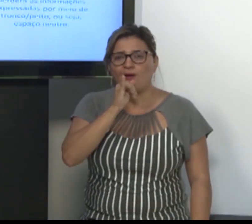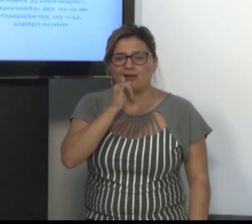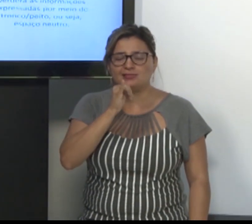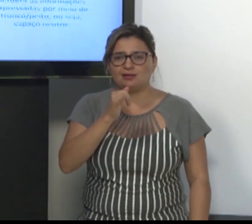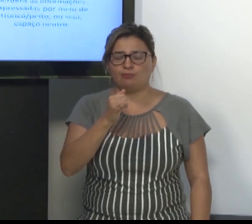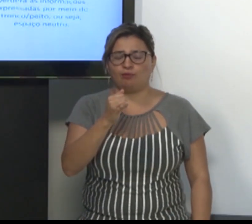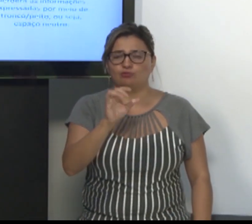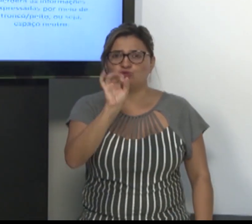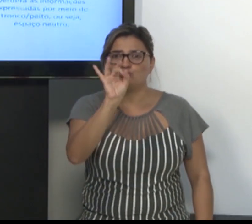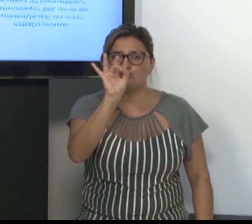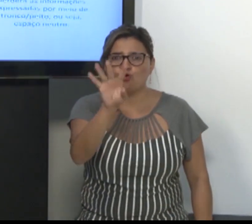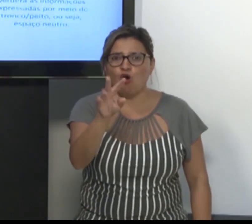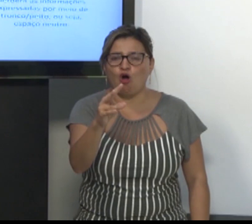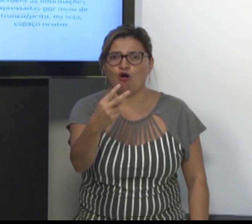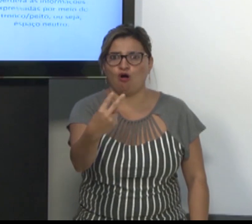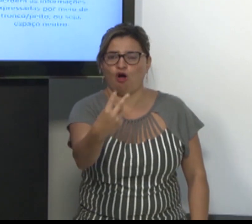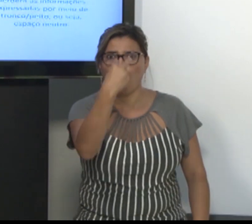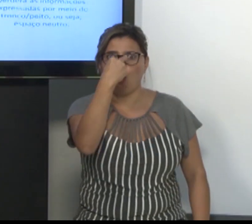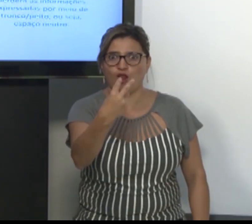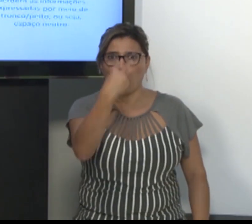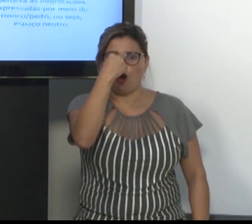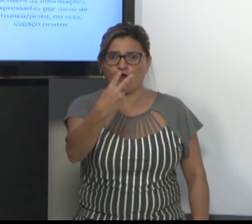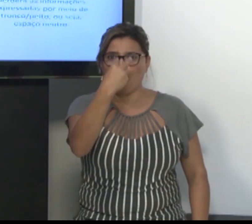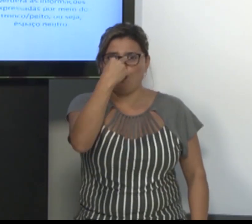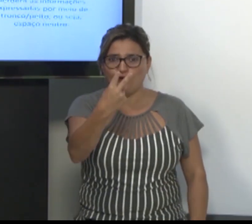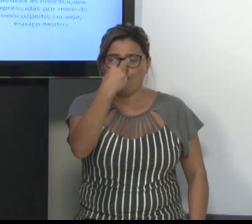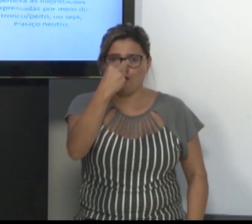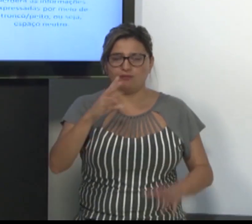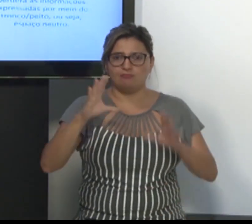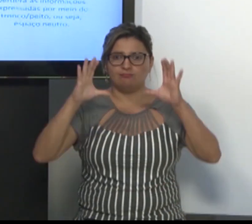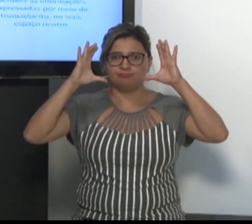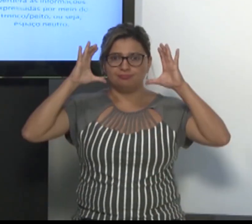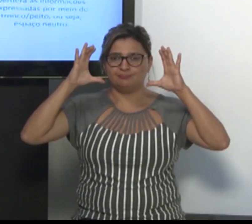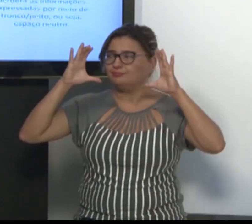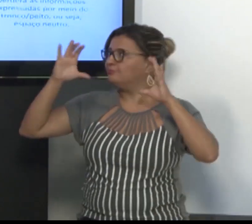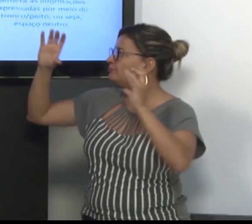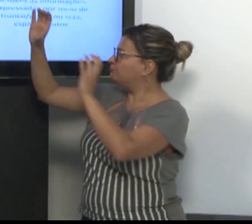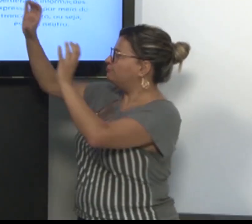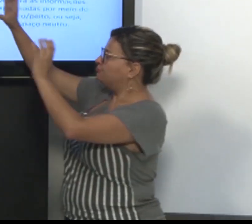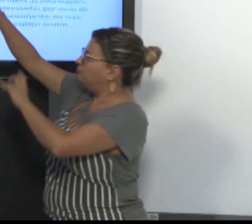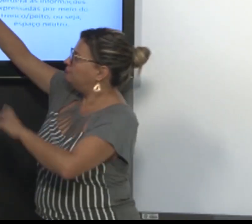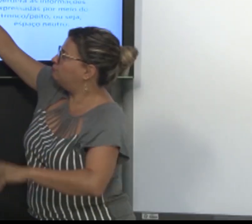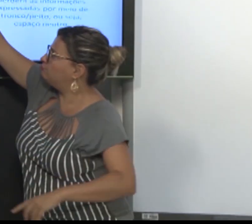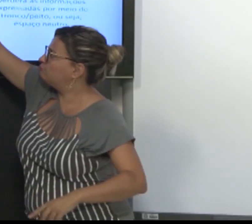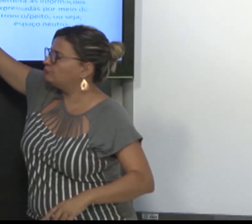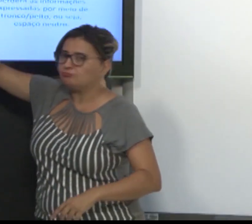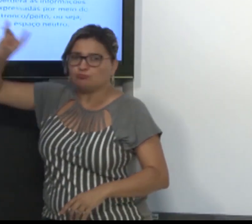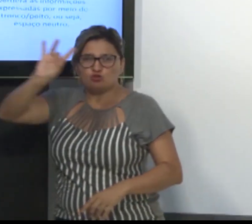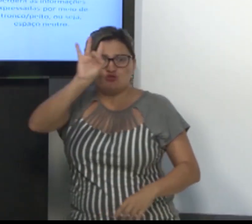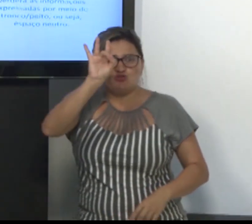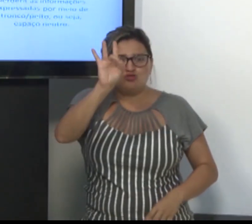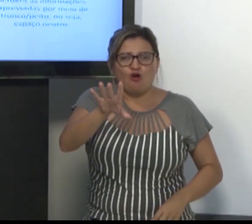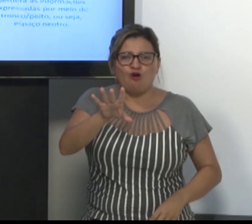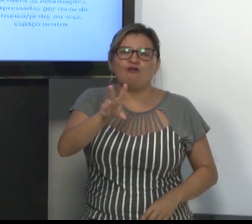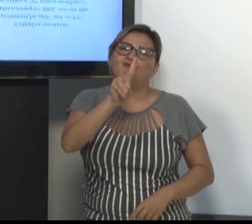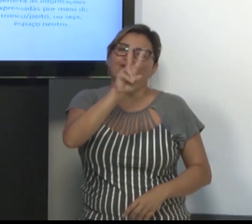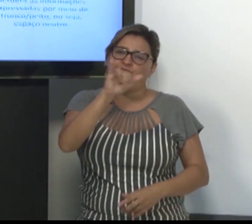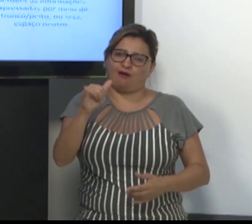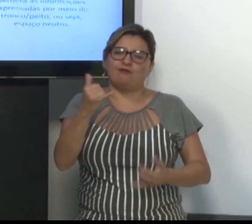quanto as minhas expressões não manuais, no caso, as expressões faciais. Suponhamos que